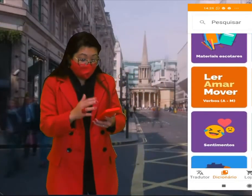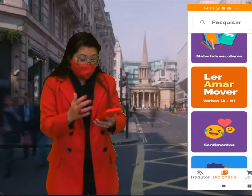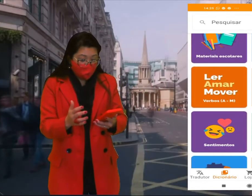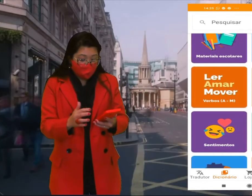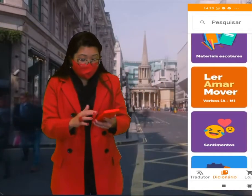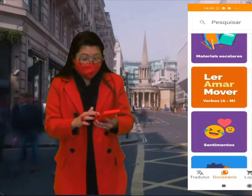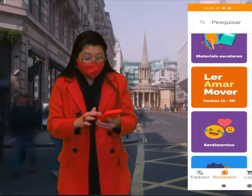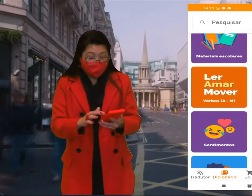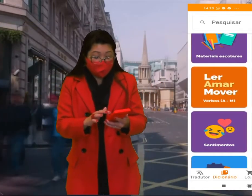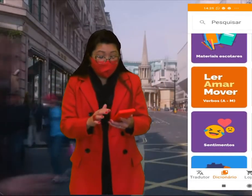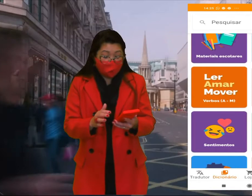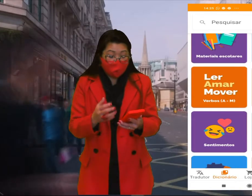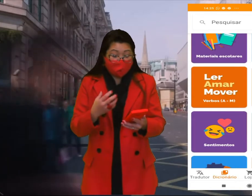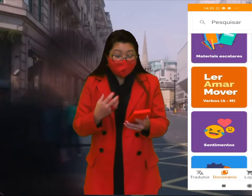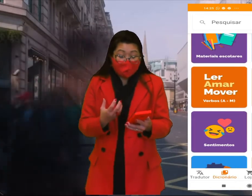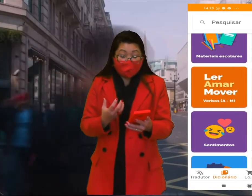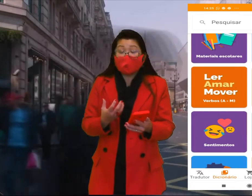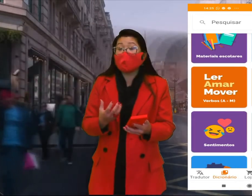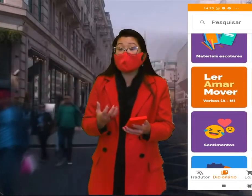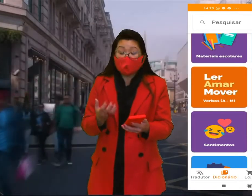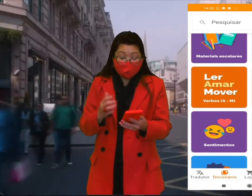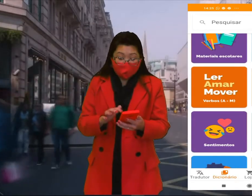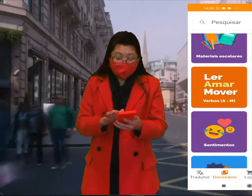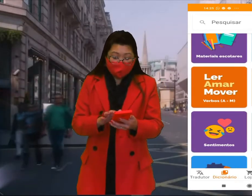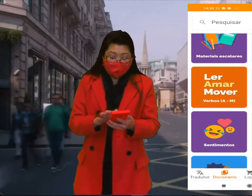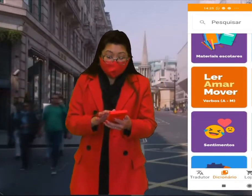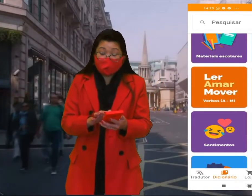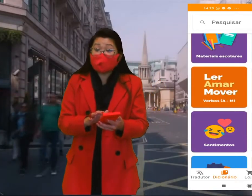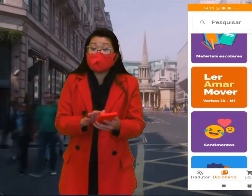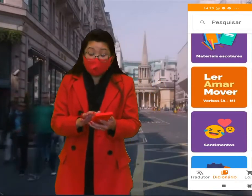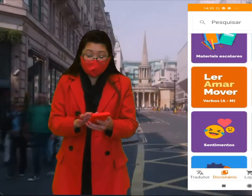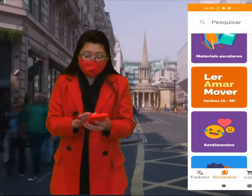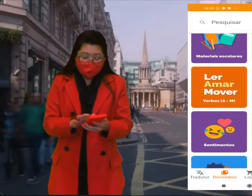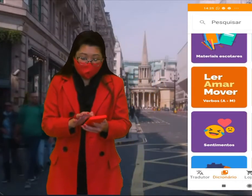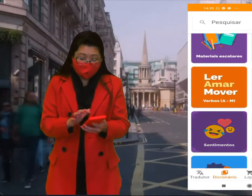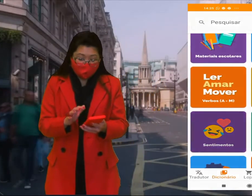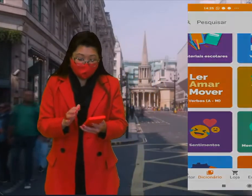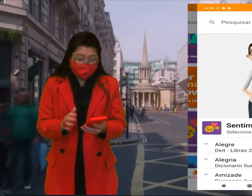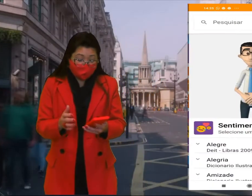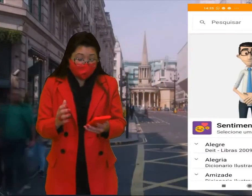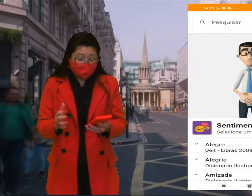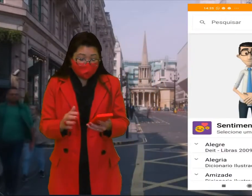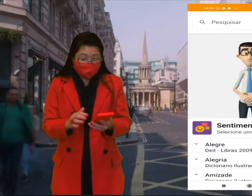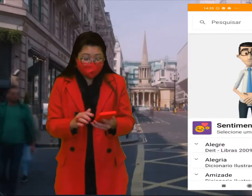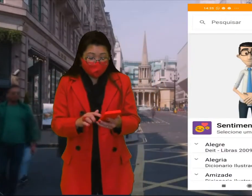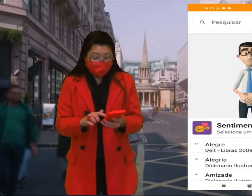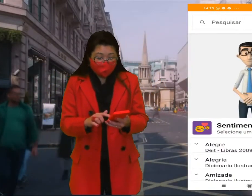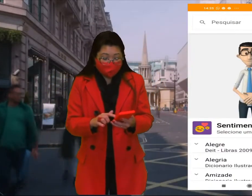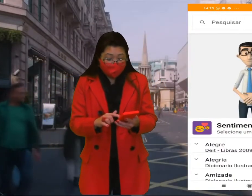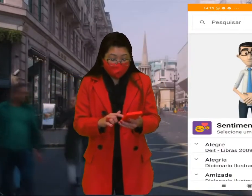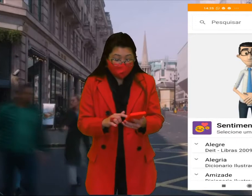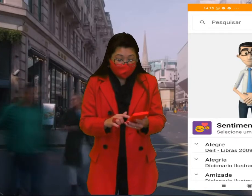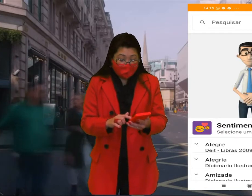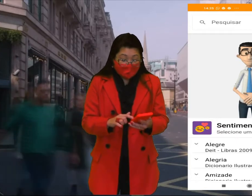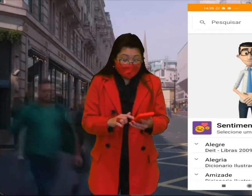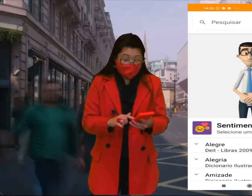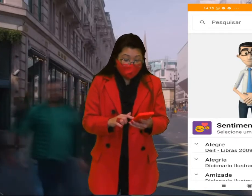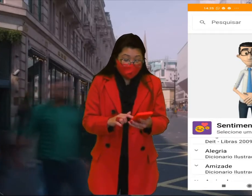saúde, enfim. Eu vou clicar aqui em sentimentos. Clicando em sentimentos, olha que bacana. Eu vejo